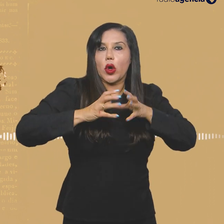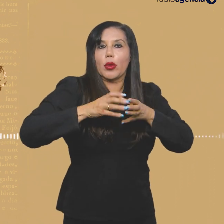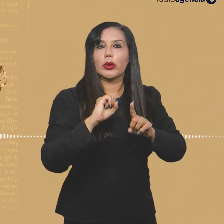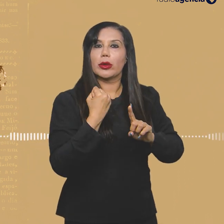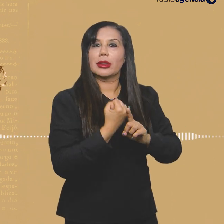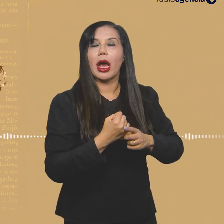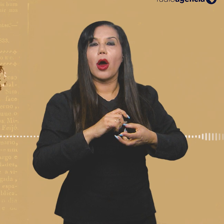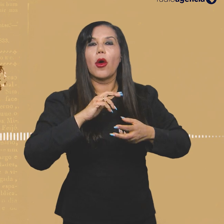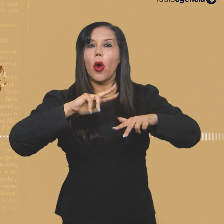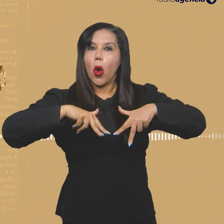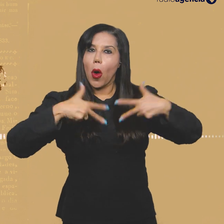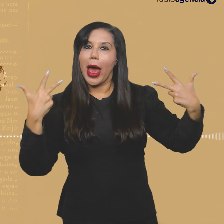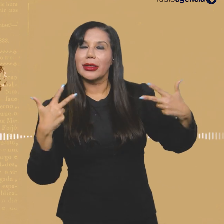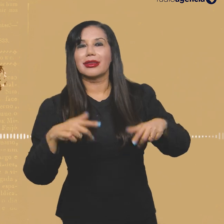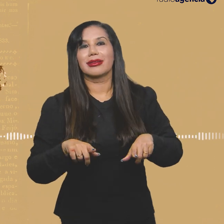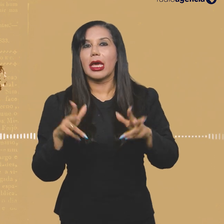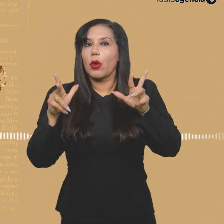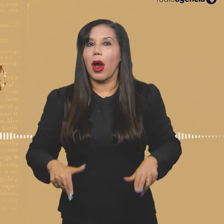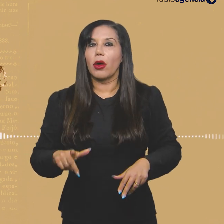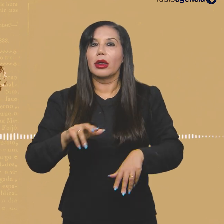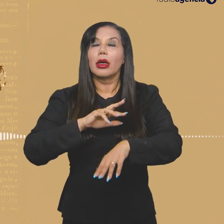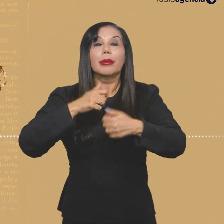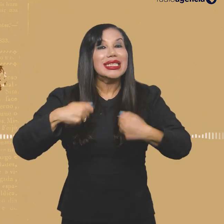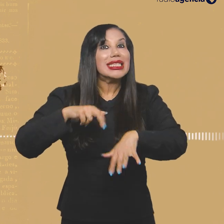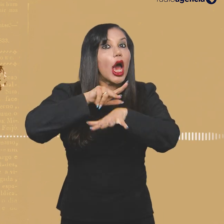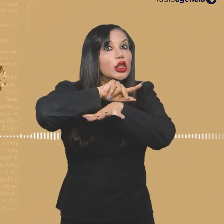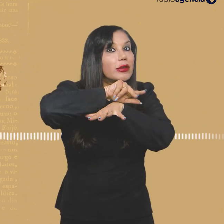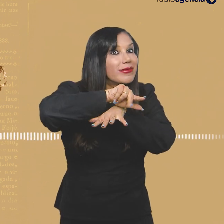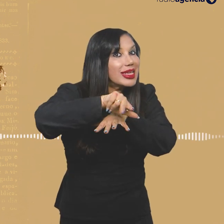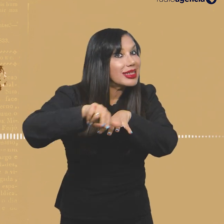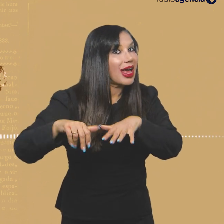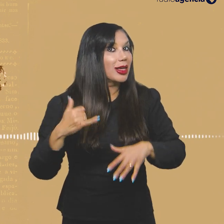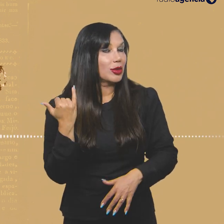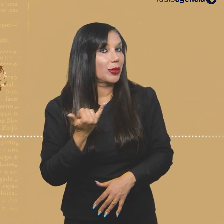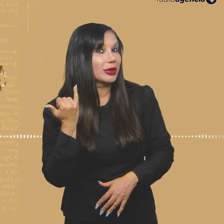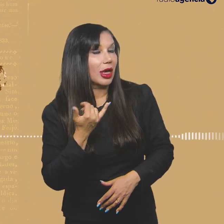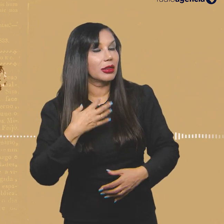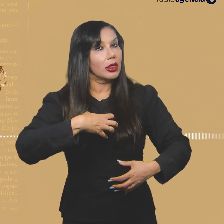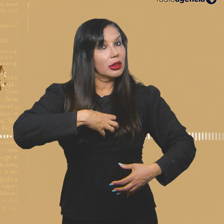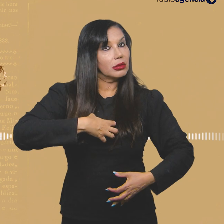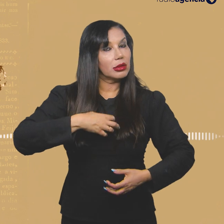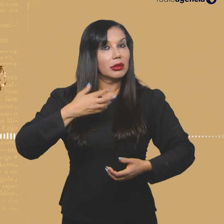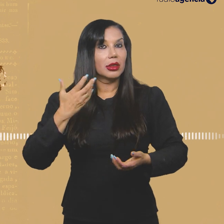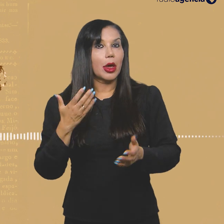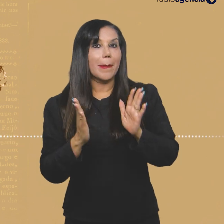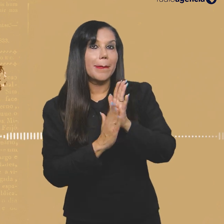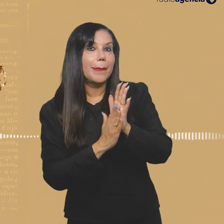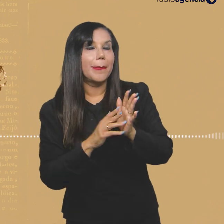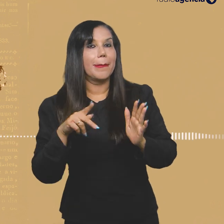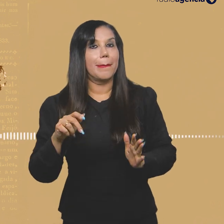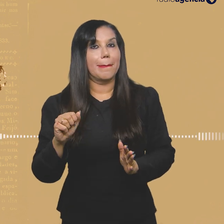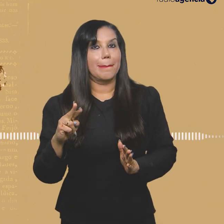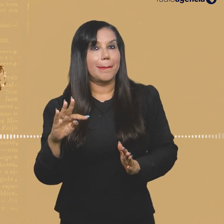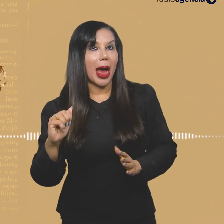mesmo grupo particular racial, do mesmo grupo de gênero. Que você tenha uma diversidade de pontos, uma diversidade de olhares, uma diversidade de pautas.